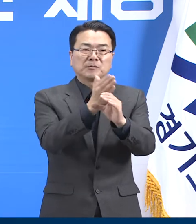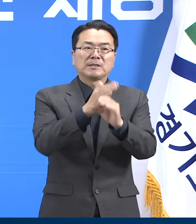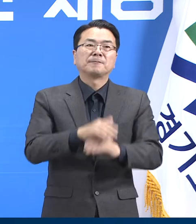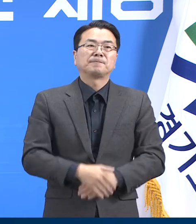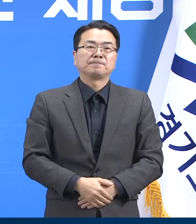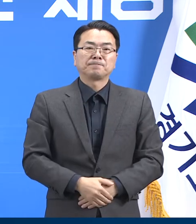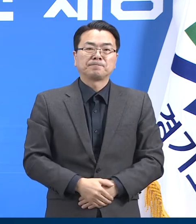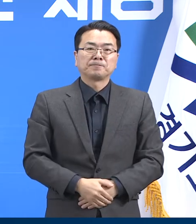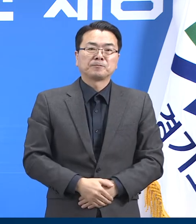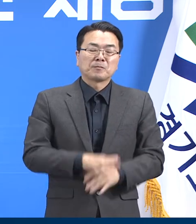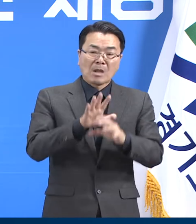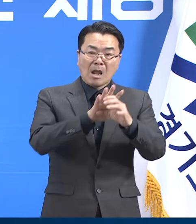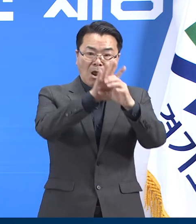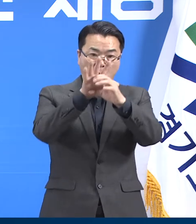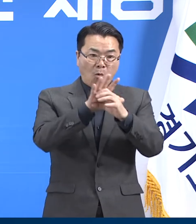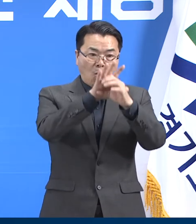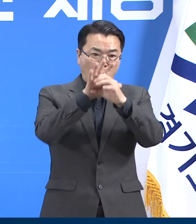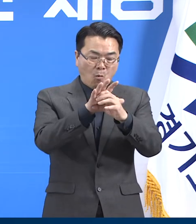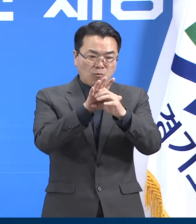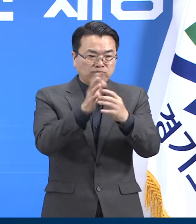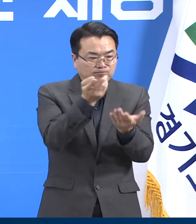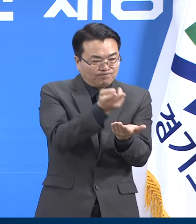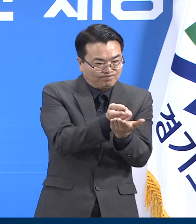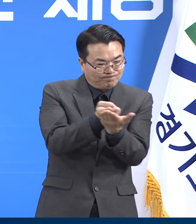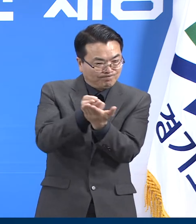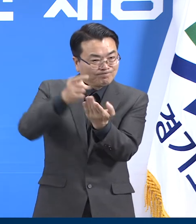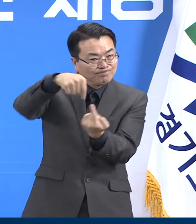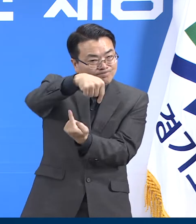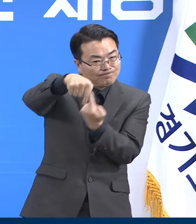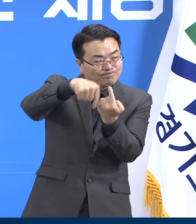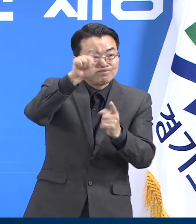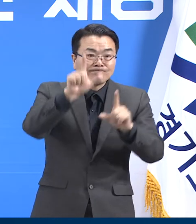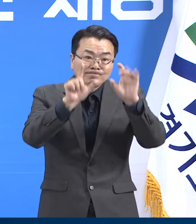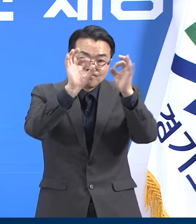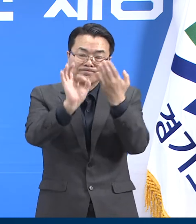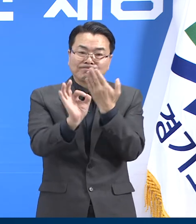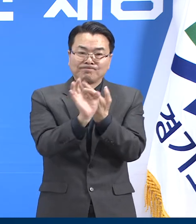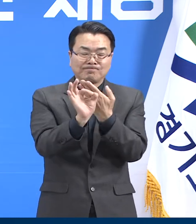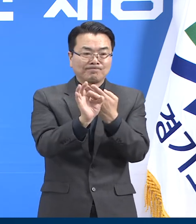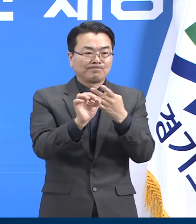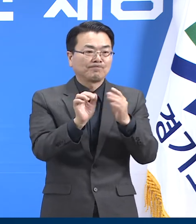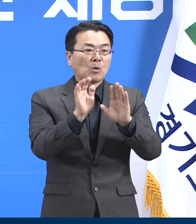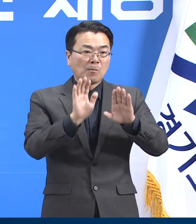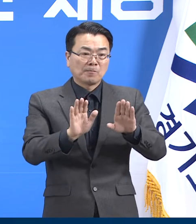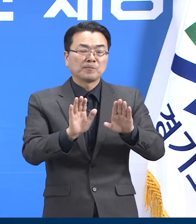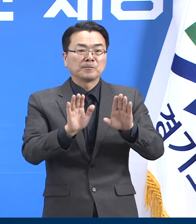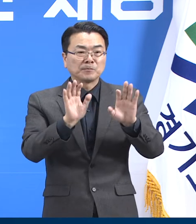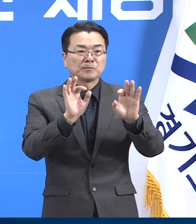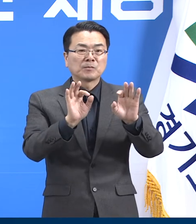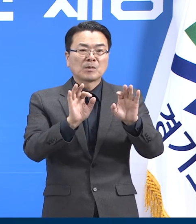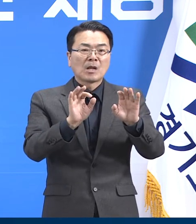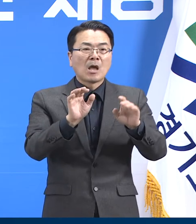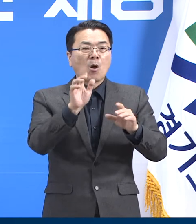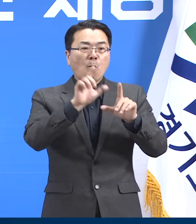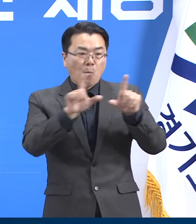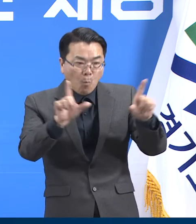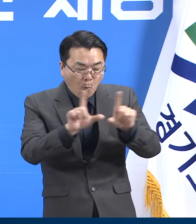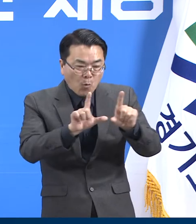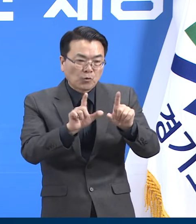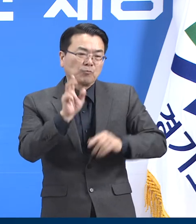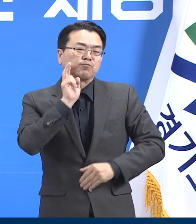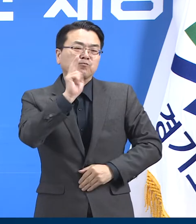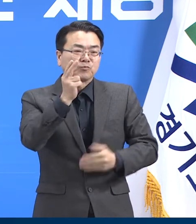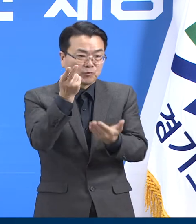코로나19 병상 운영 현황에 대해서 말씀드리겠습니다. 11월 1일 20시 기준 일반과 중증환자 병상을